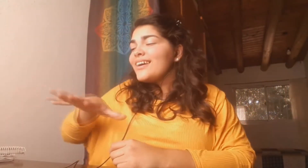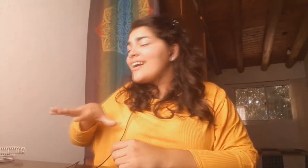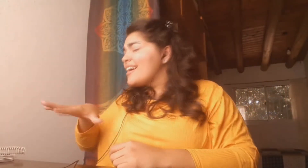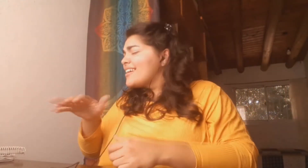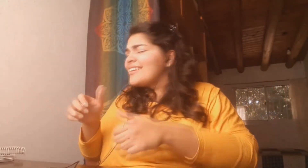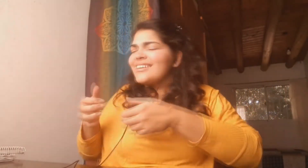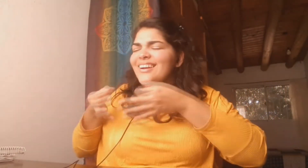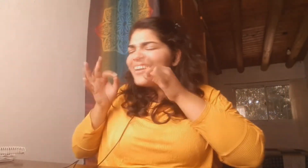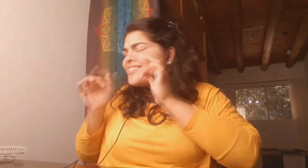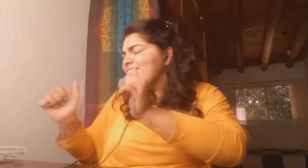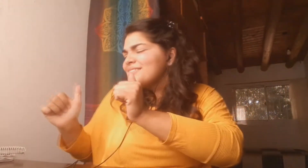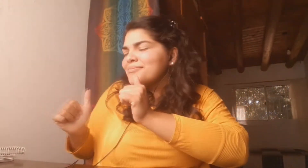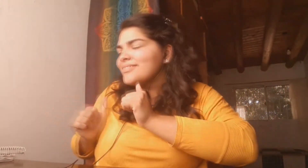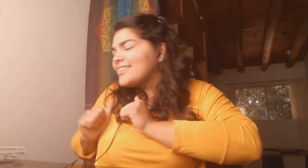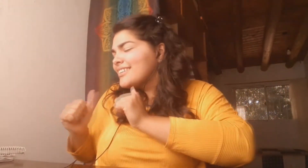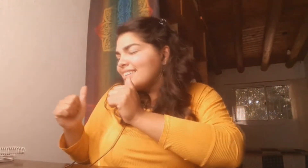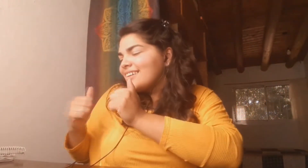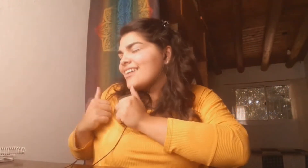pendiente en nuestro bar.